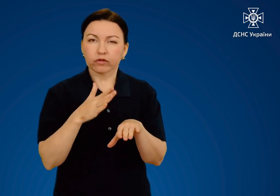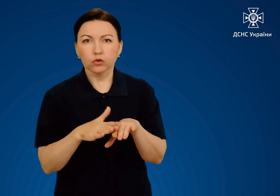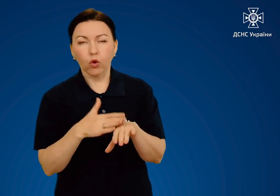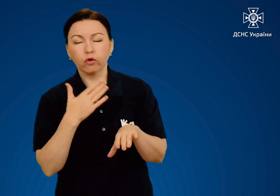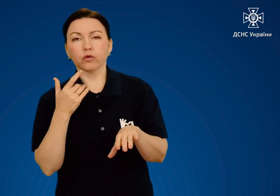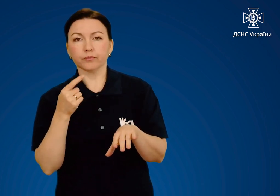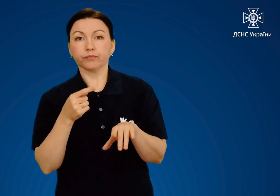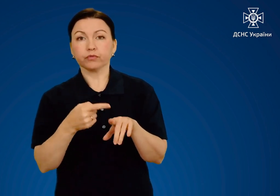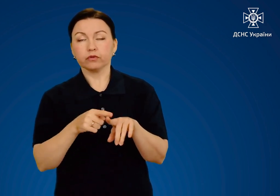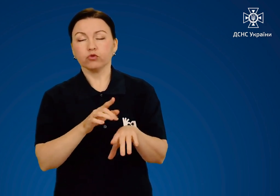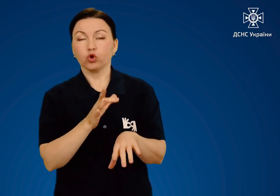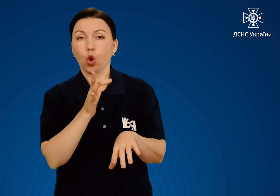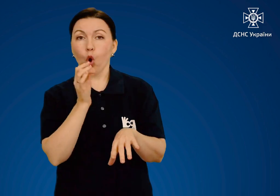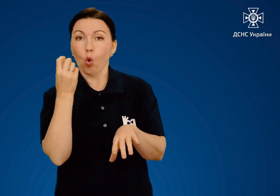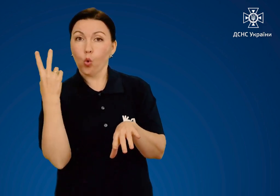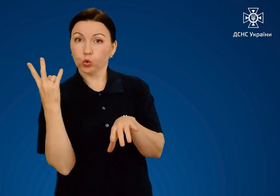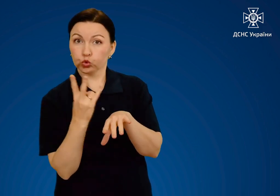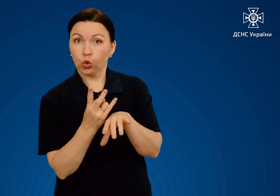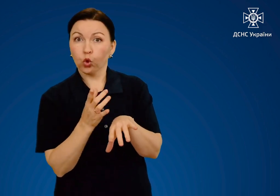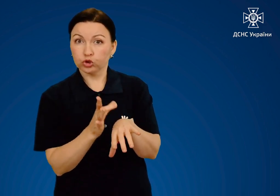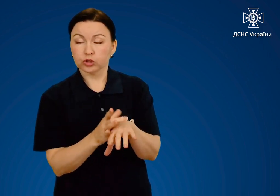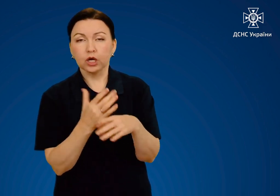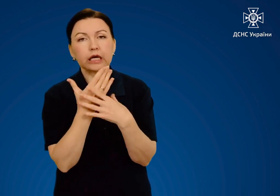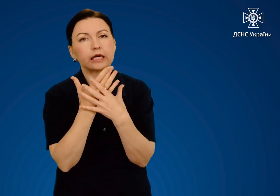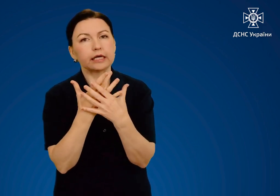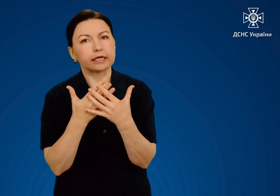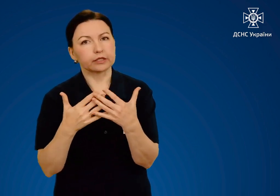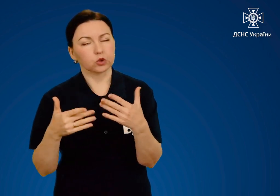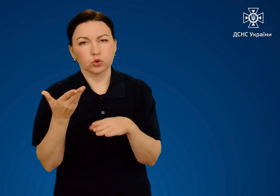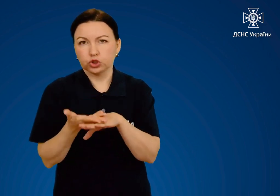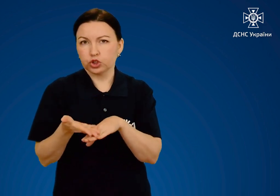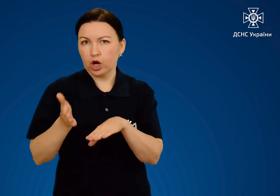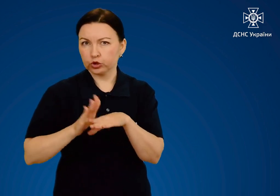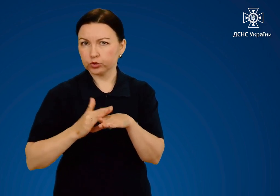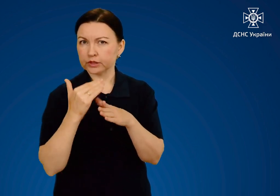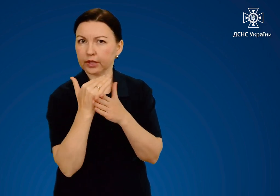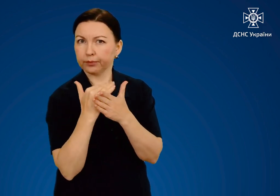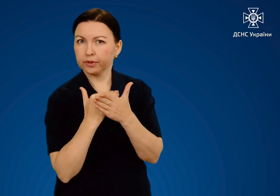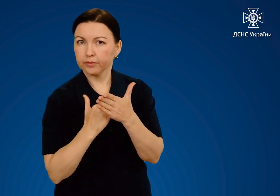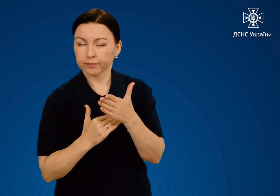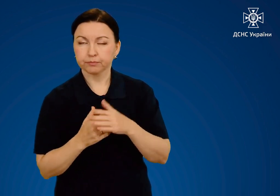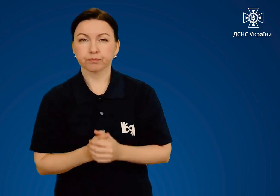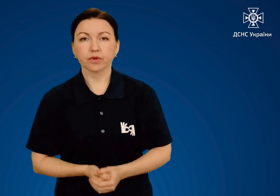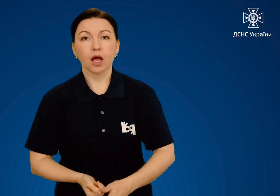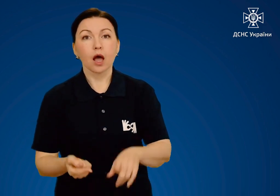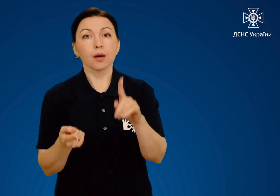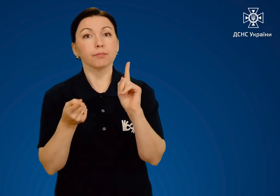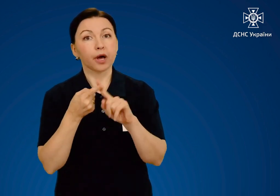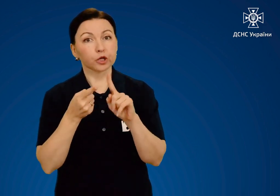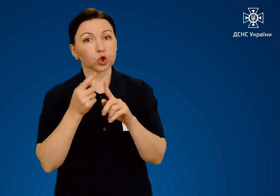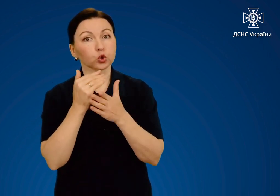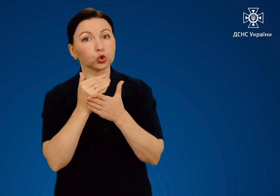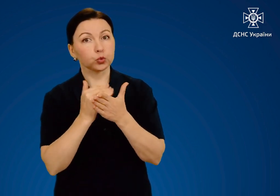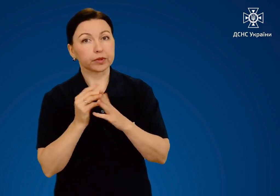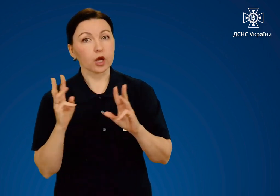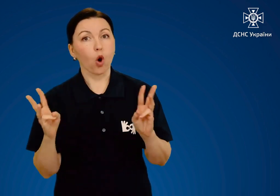ділянкою тіла ушкодження можуть бути різної тяжкості. Опіки першого